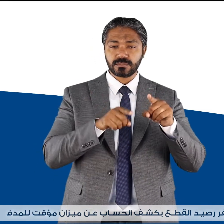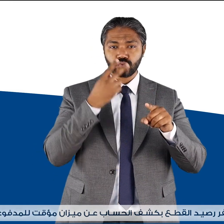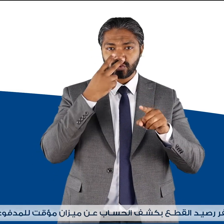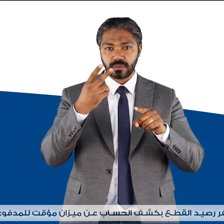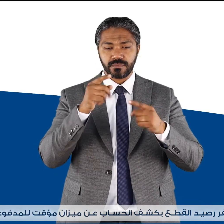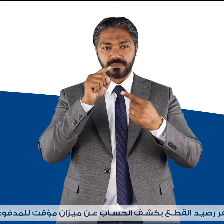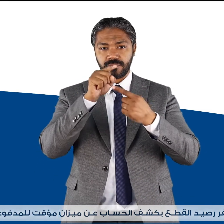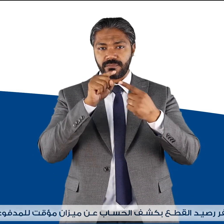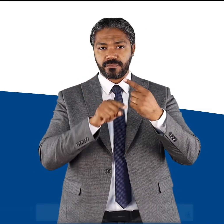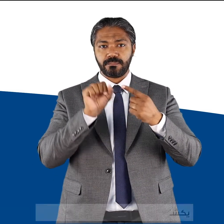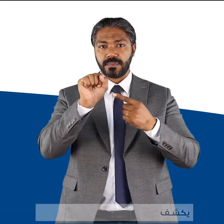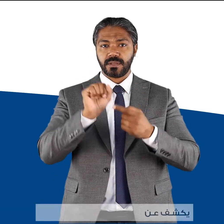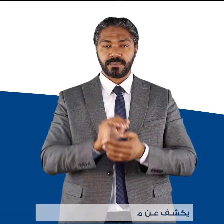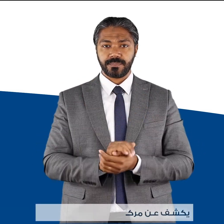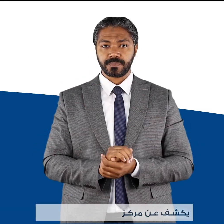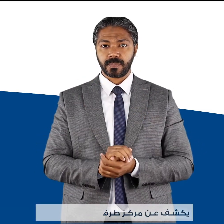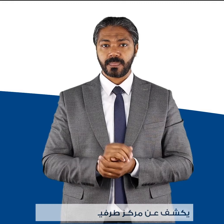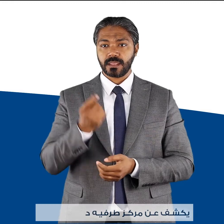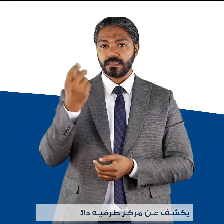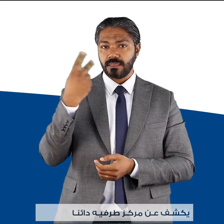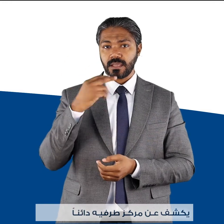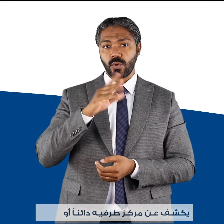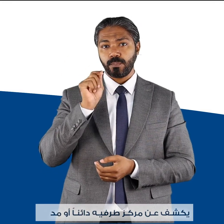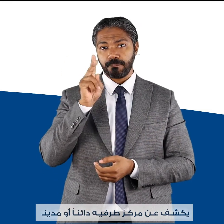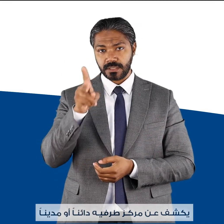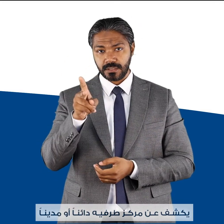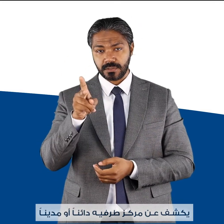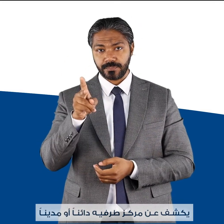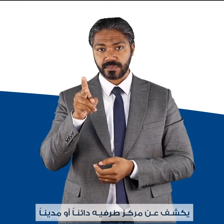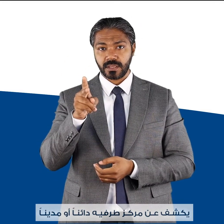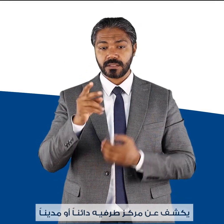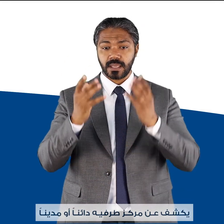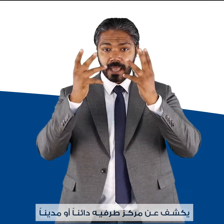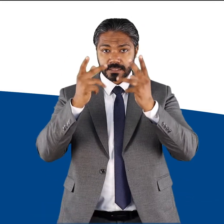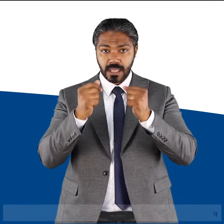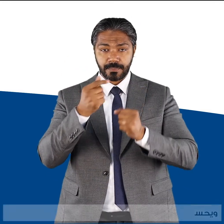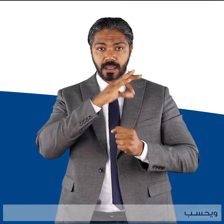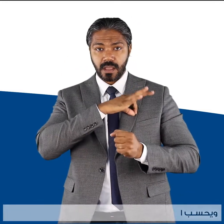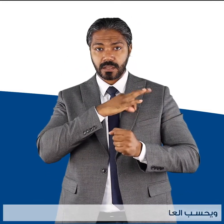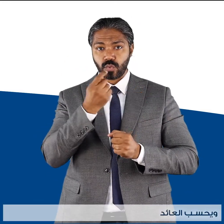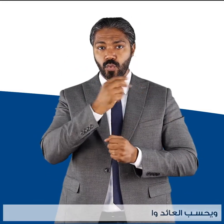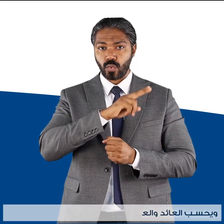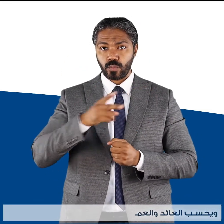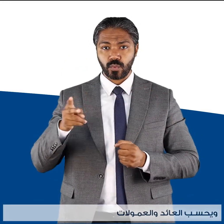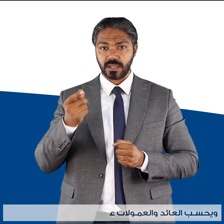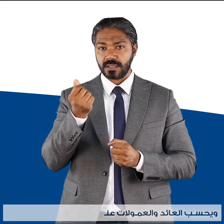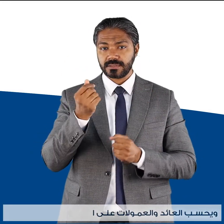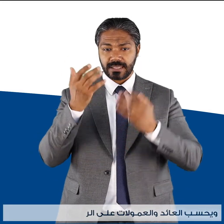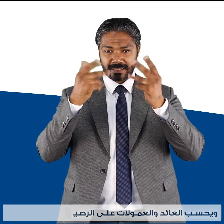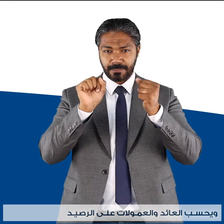للمدفوعات يكشف عن مركز طرفيه دائناً أو مديناً ويحسب العائد والعمولات على الرصيد